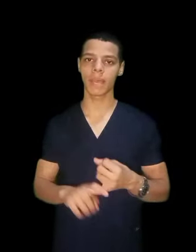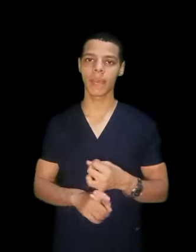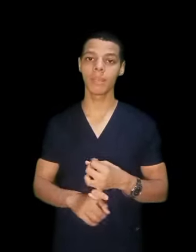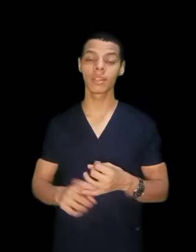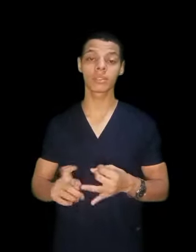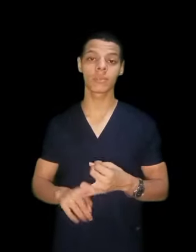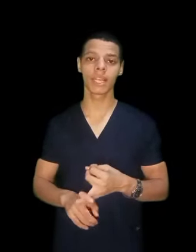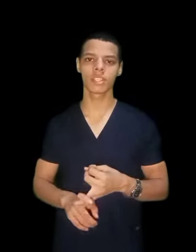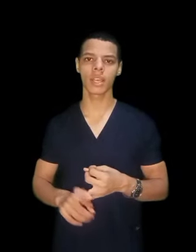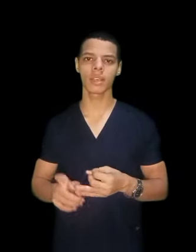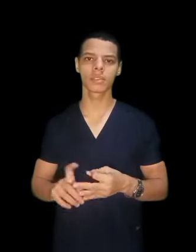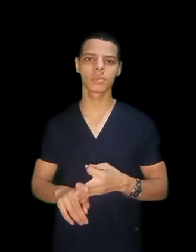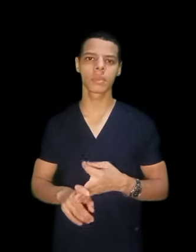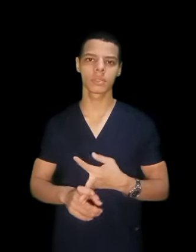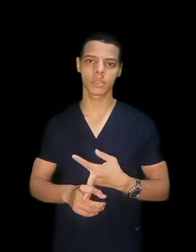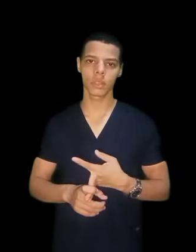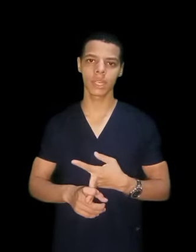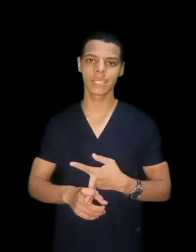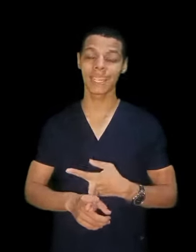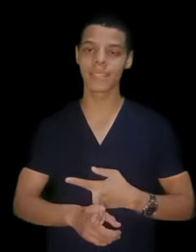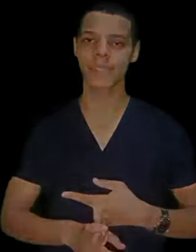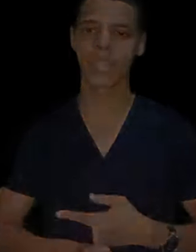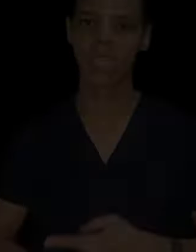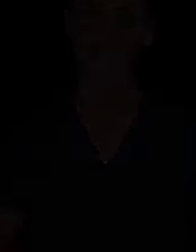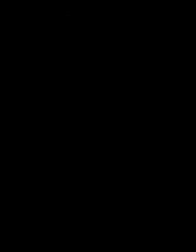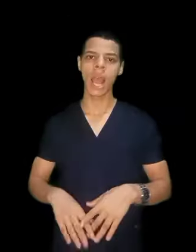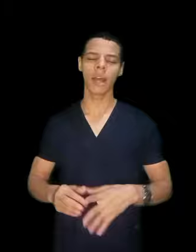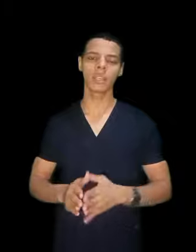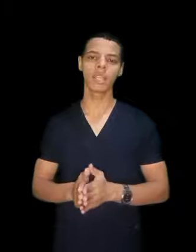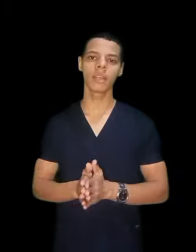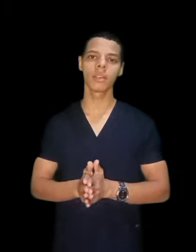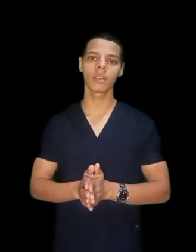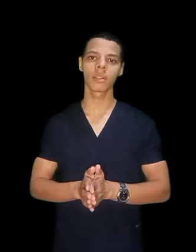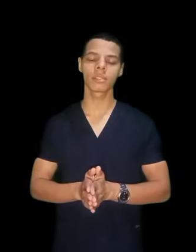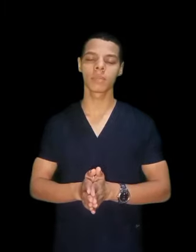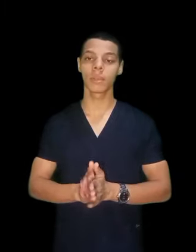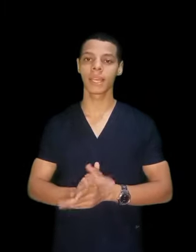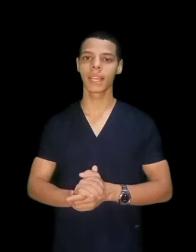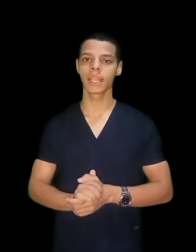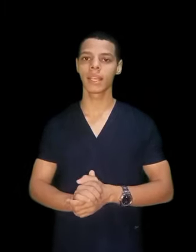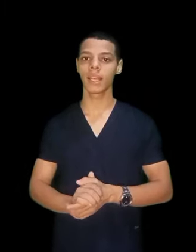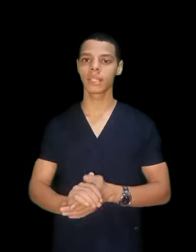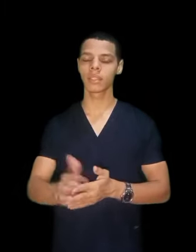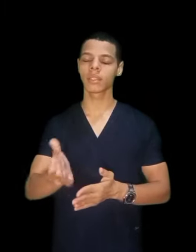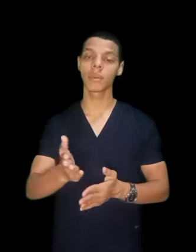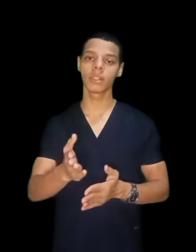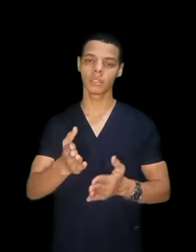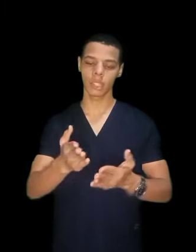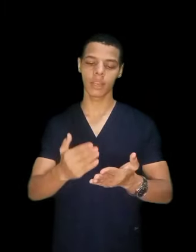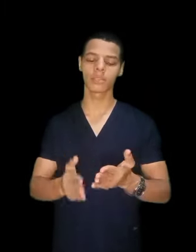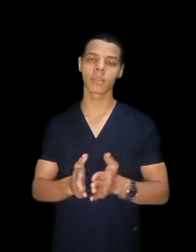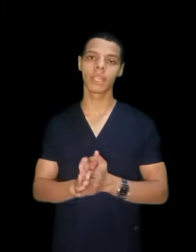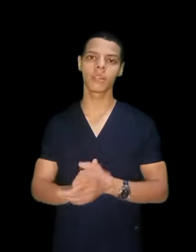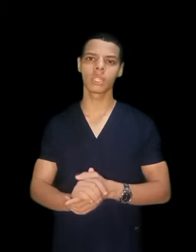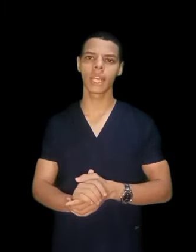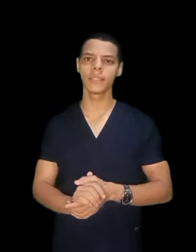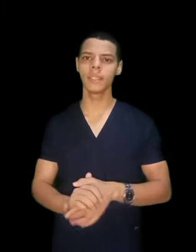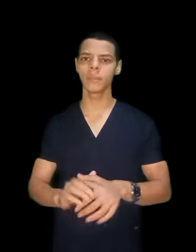معامل قسم الاشعاء قسم صناعة الاسنان عندنا القسم اللي بعد كده ده طبعا الاحصام اللي انا قلتها دي